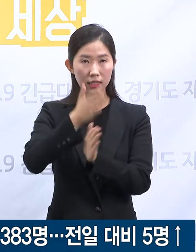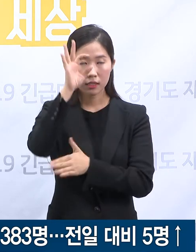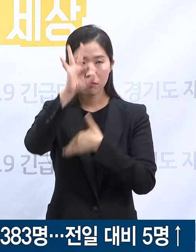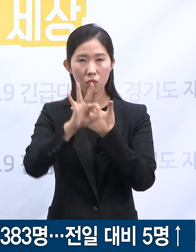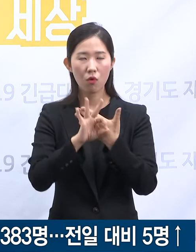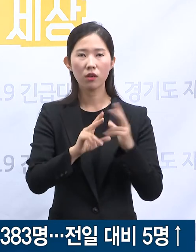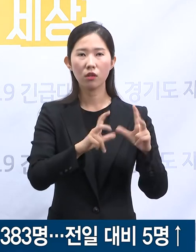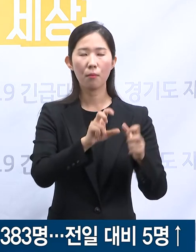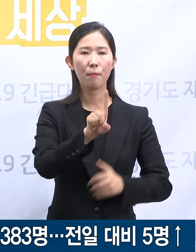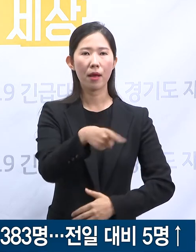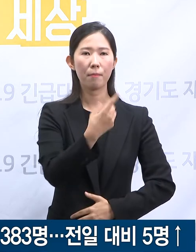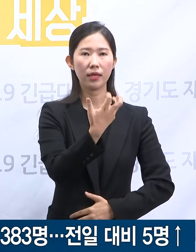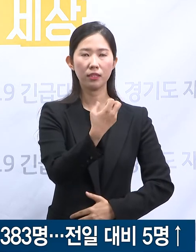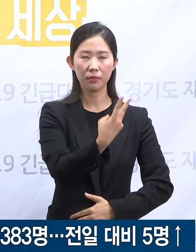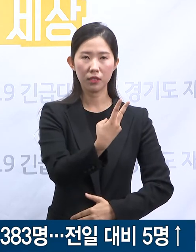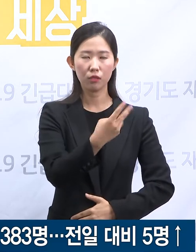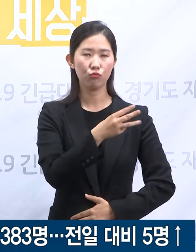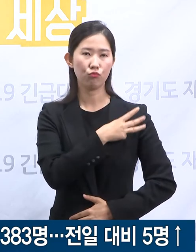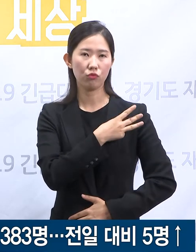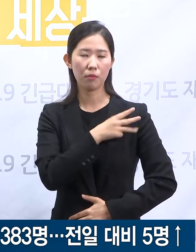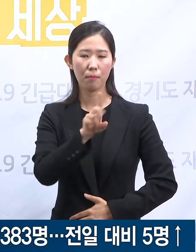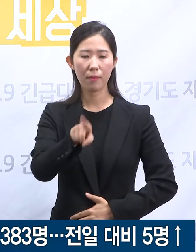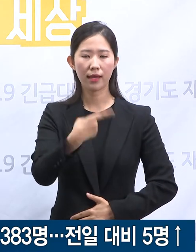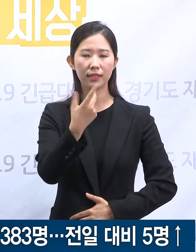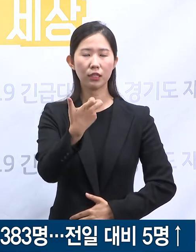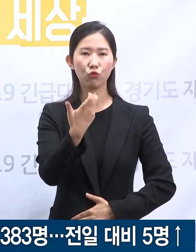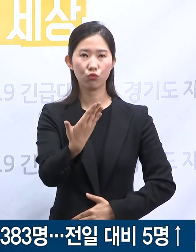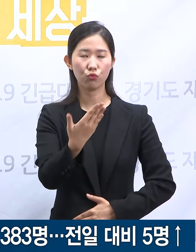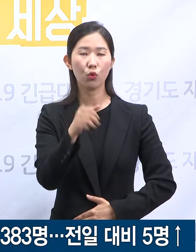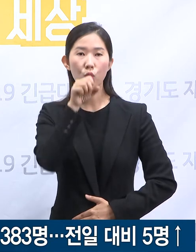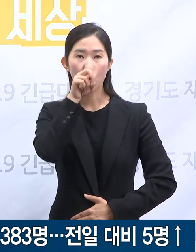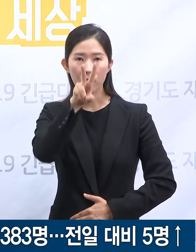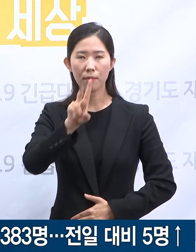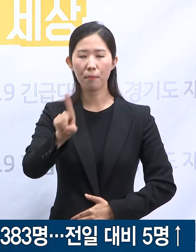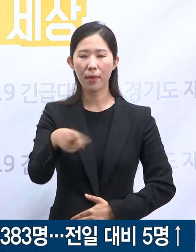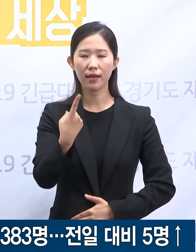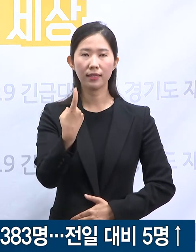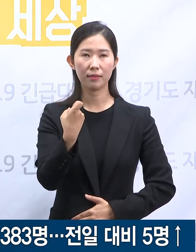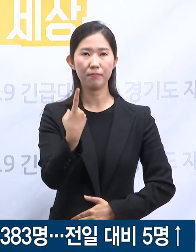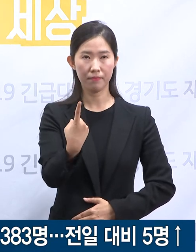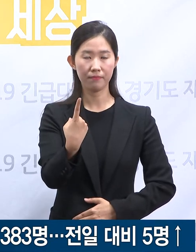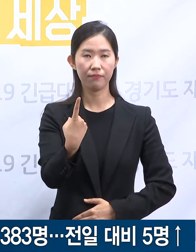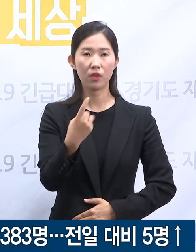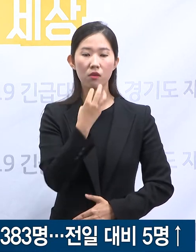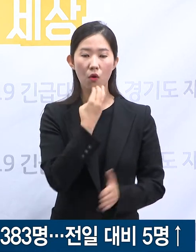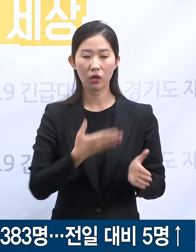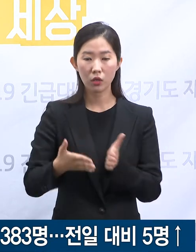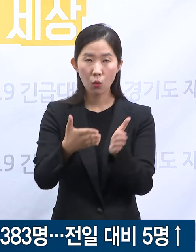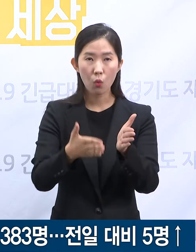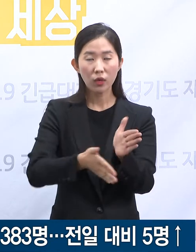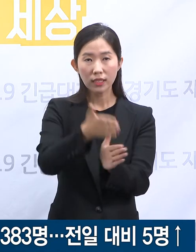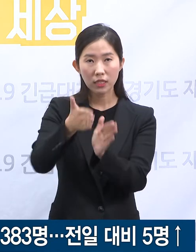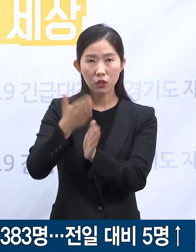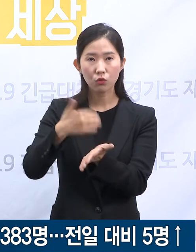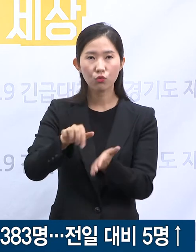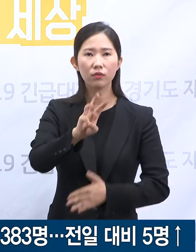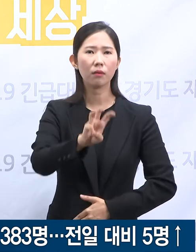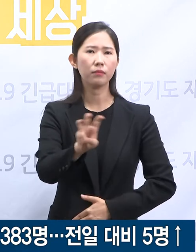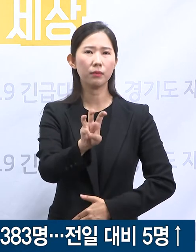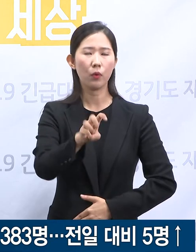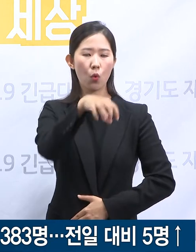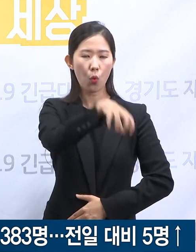182명, 부천시 179명, 용인시 111명 순으로 도내 30개 시군에서 확진자가